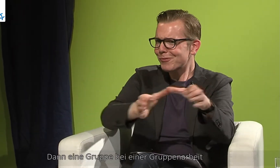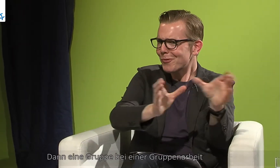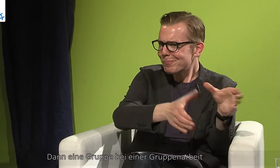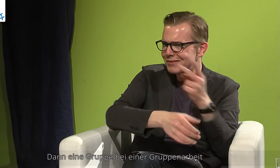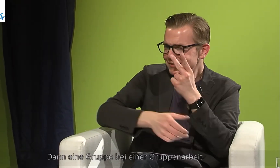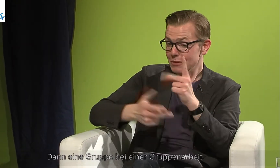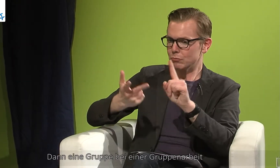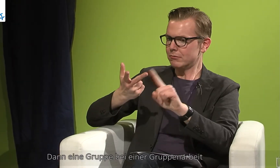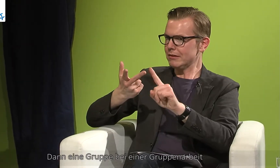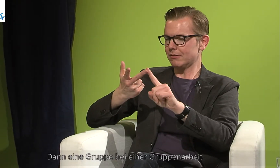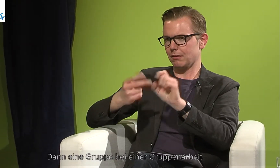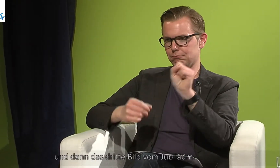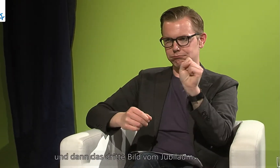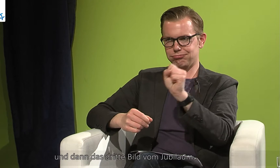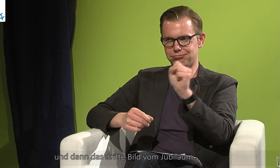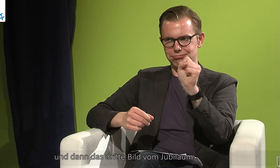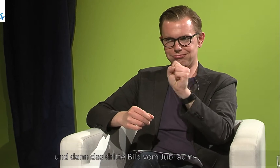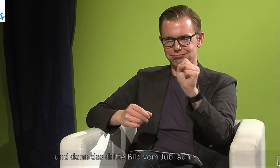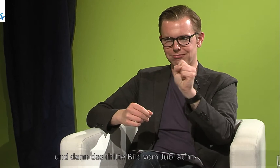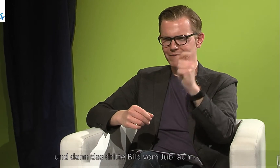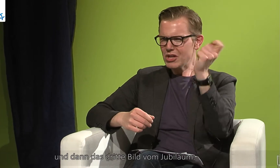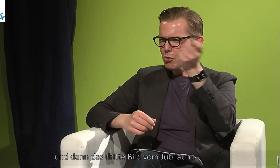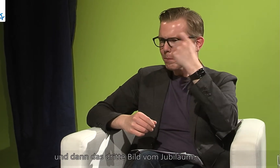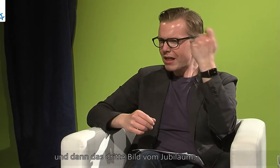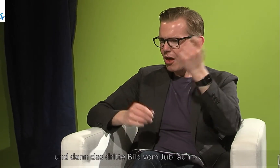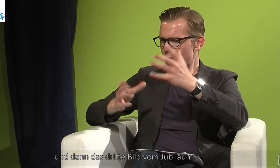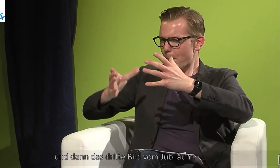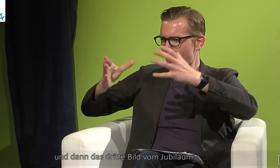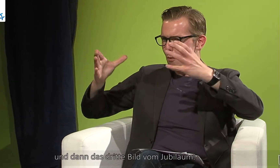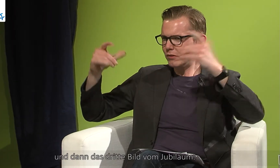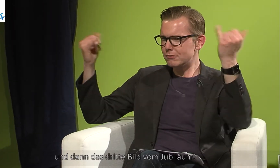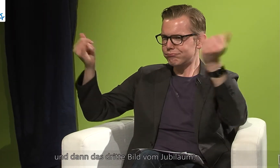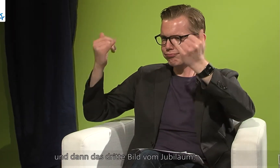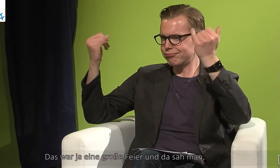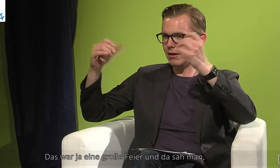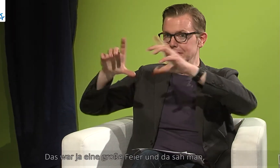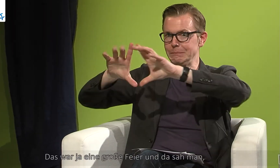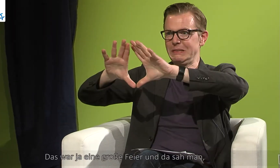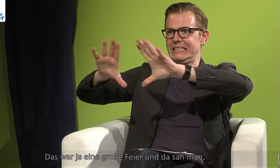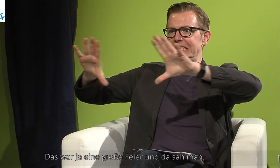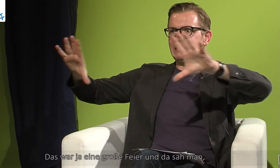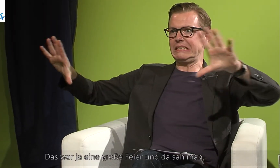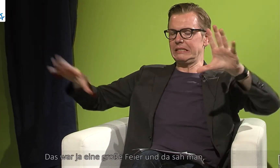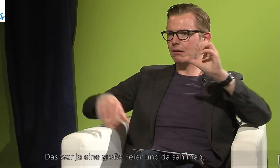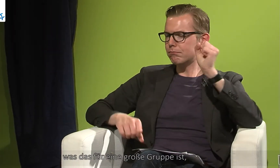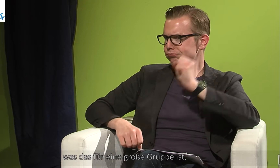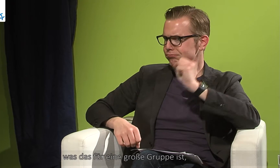Gruppe bei einer Gruppenarbeit und dann das dritte Bild vom Jubiläum. Das war ja eine große Feier und da sah man, was das für eine